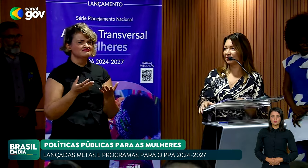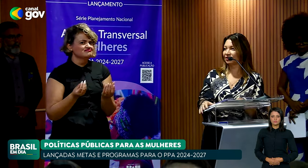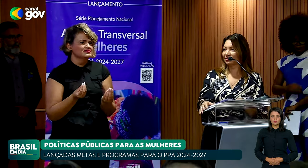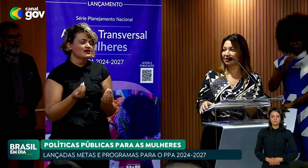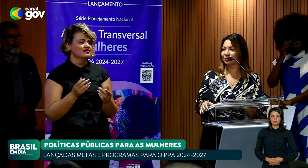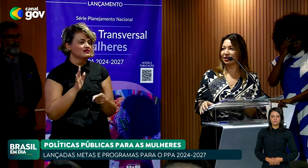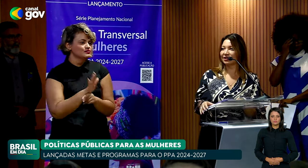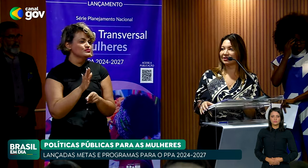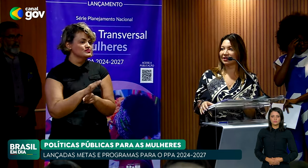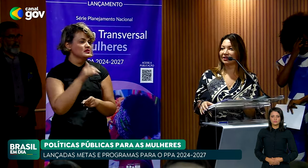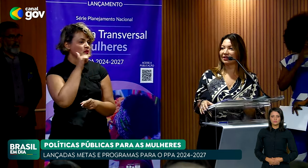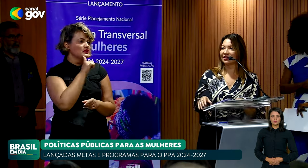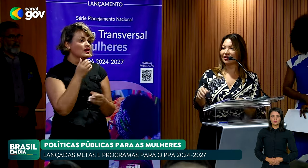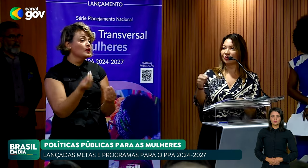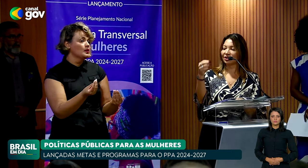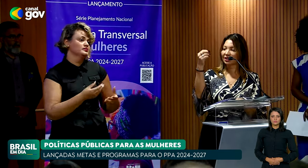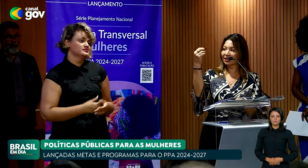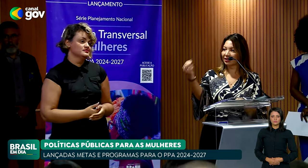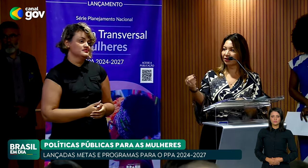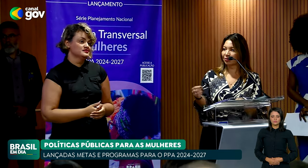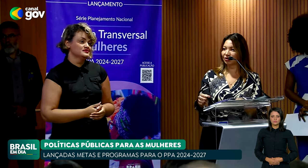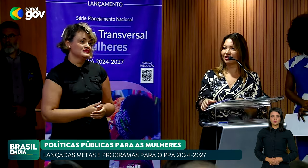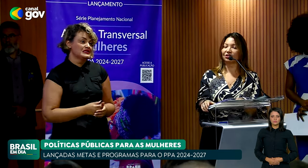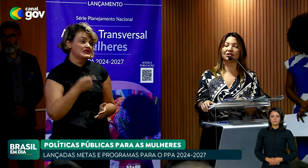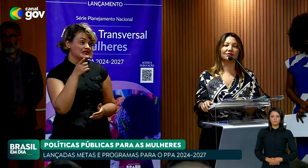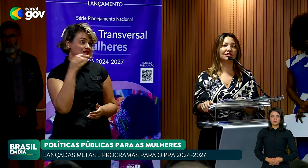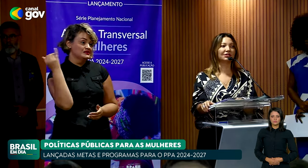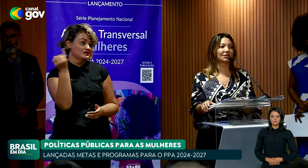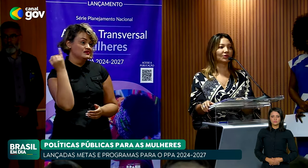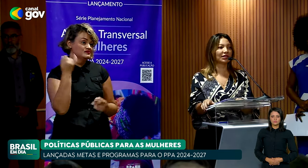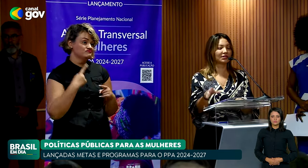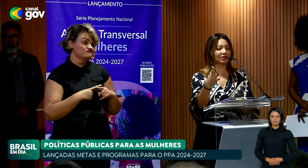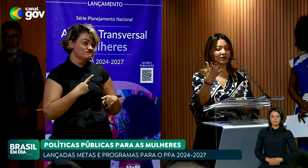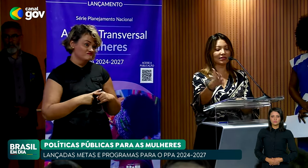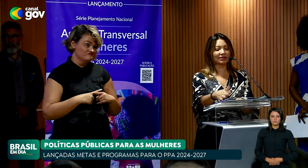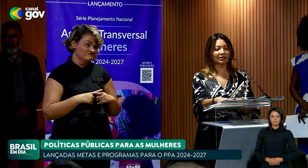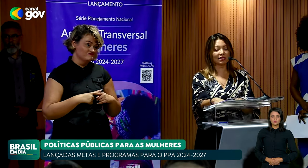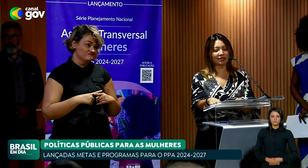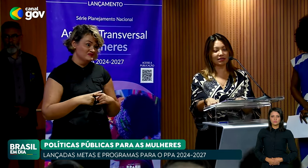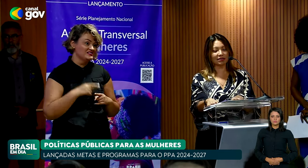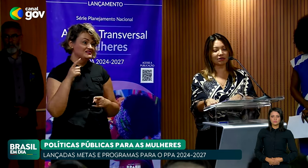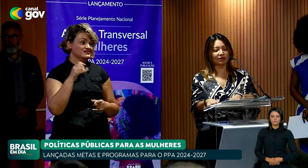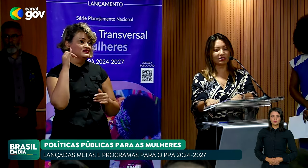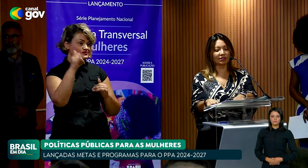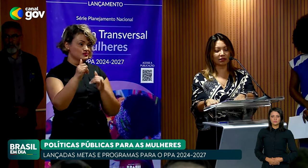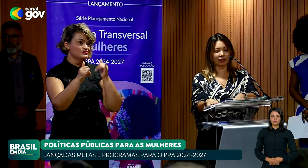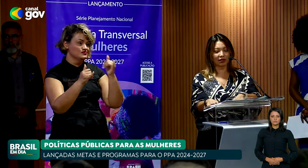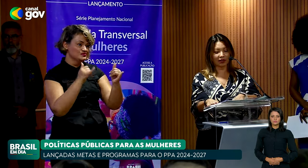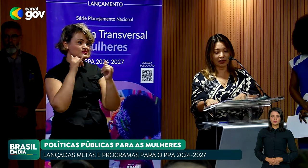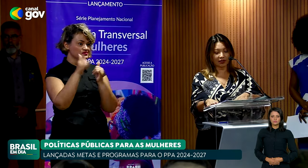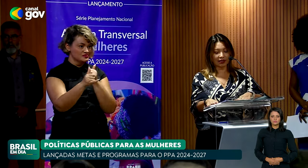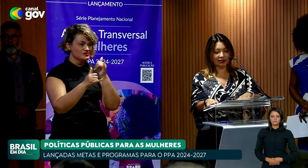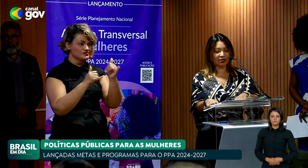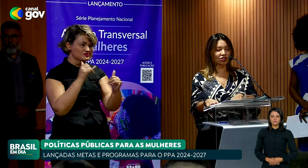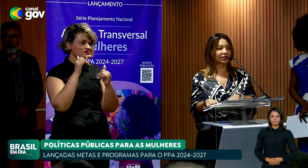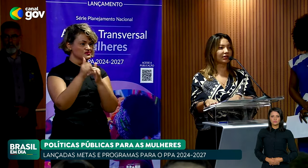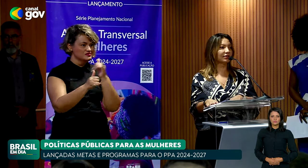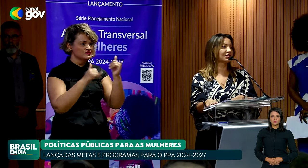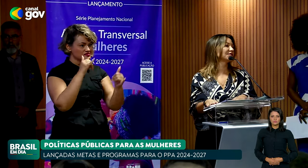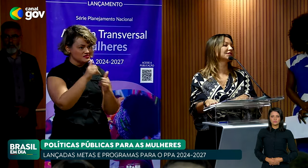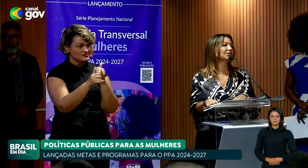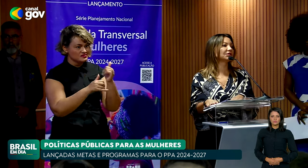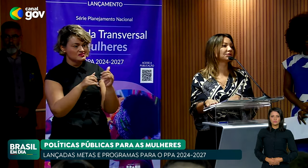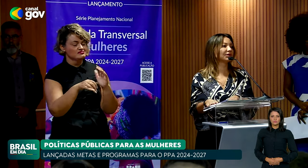faz diferença na vida das mulheres? Por que aquilo é importante na vida das mulheres? Então, essa sinalização, essa